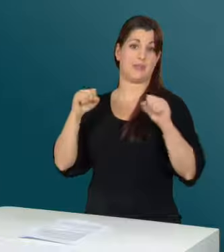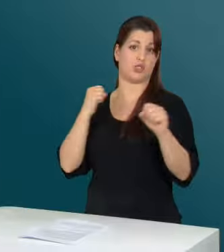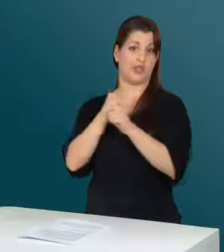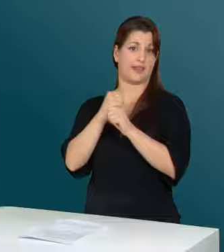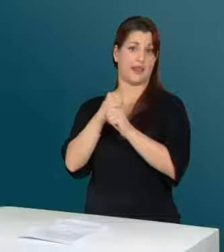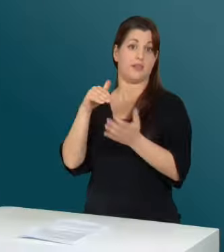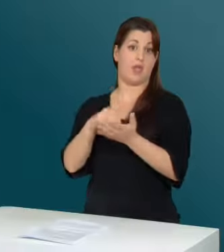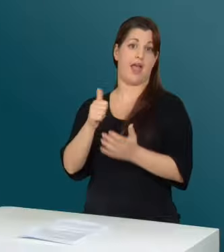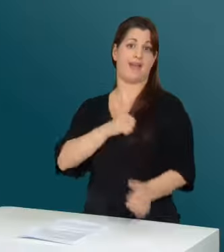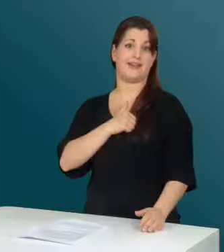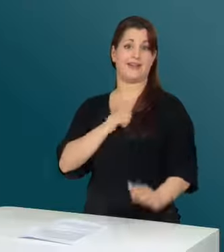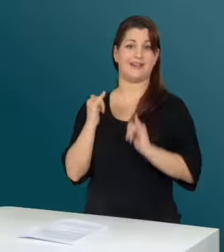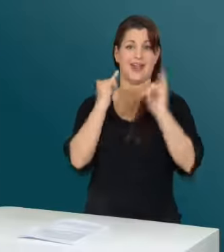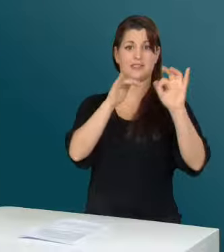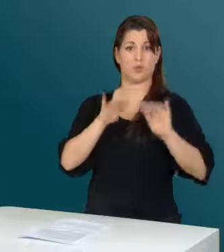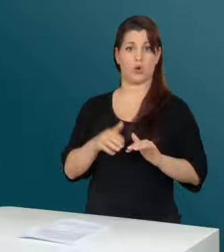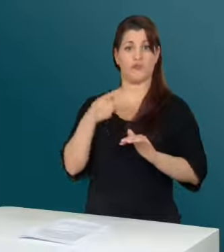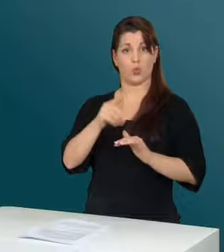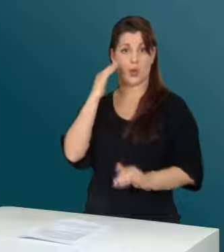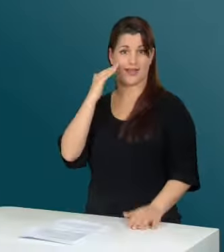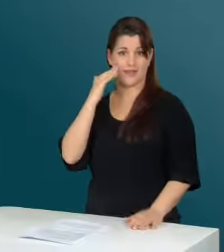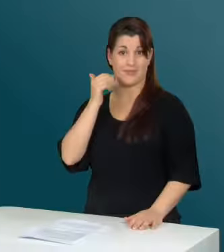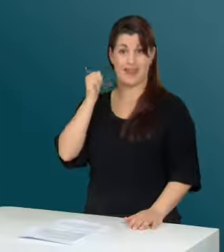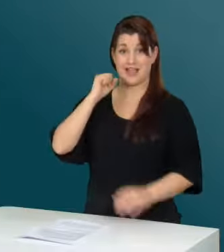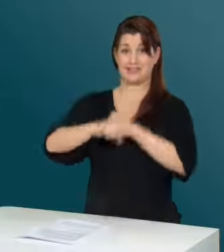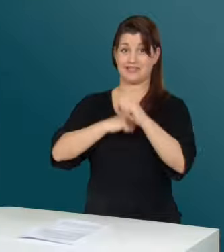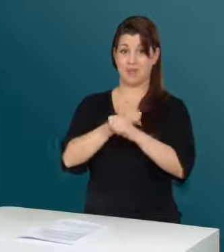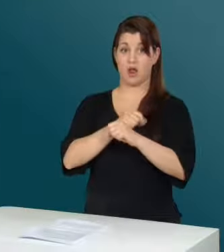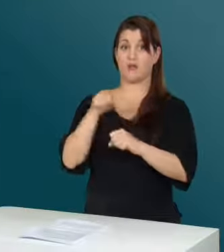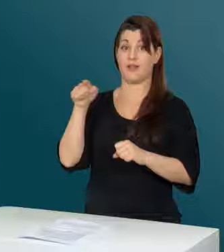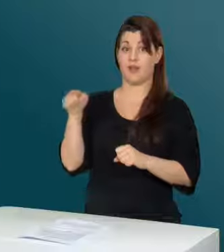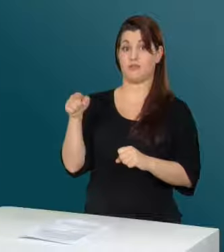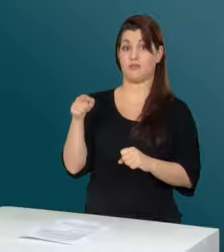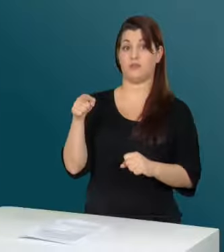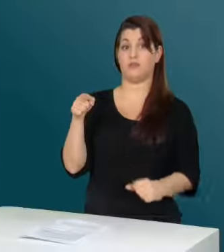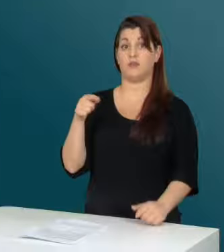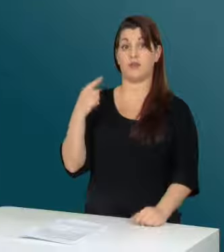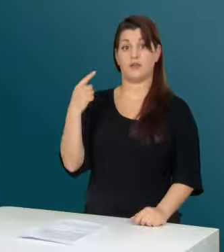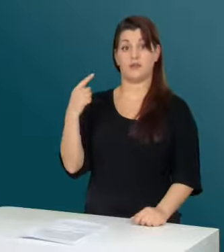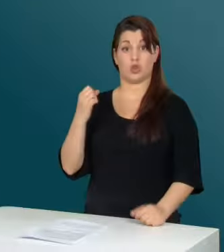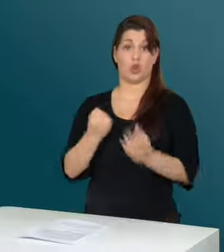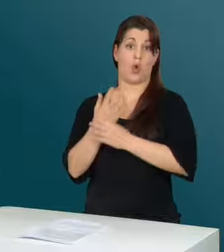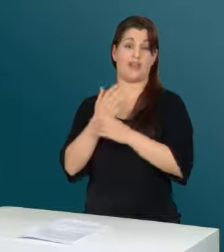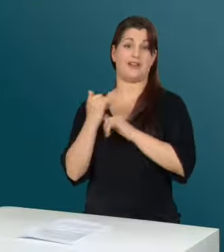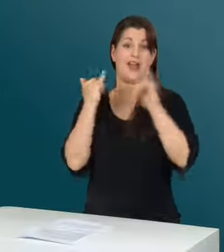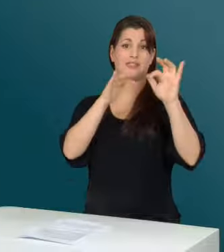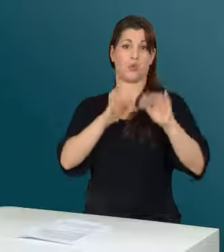seit langem selbstständig und besitzt ein eigenes Reisebüro für Hörende. Letztes Jahr eröffnete er in München das neue Reisebüro für